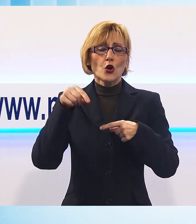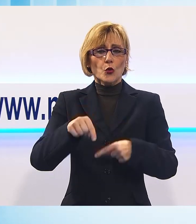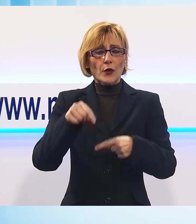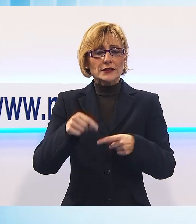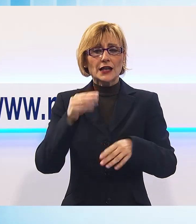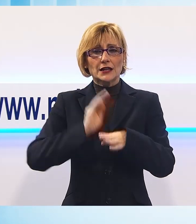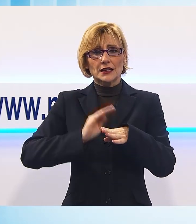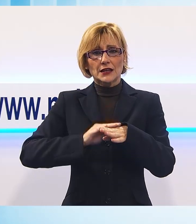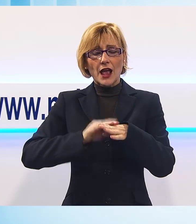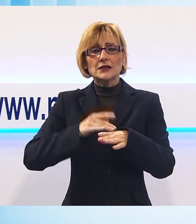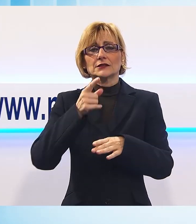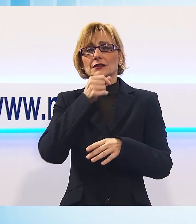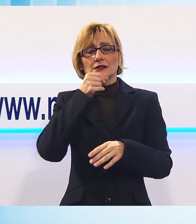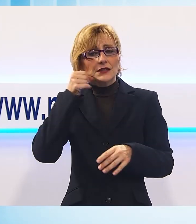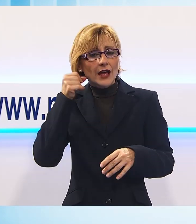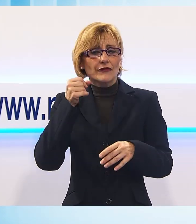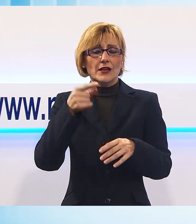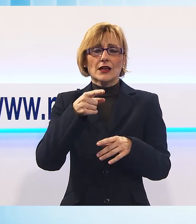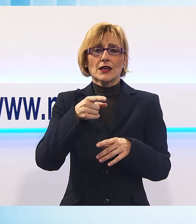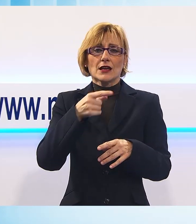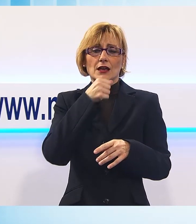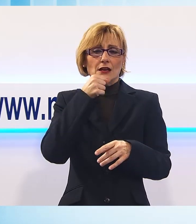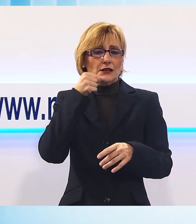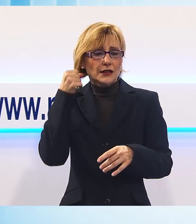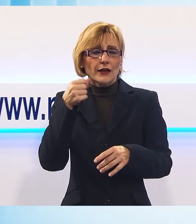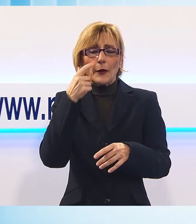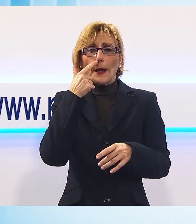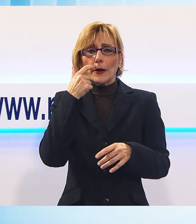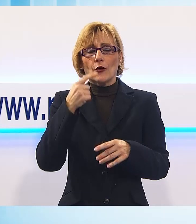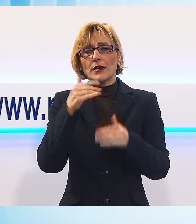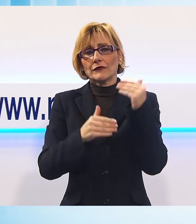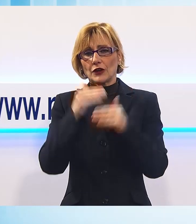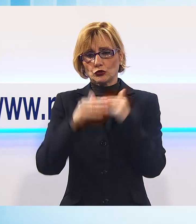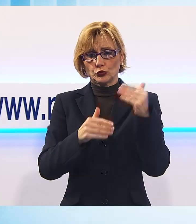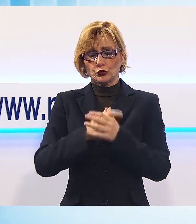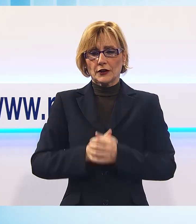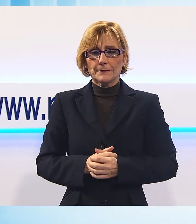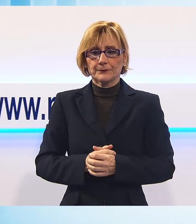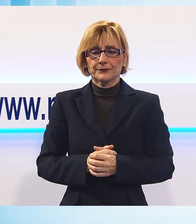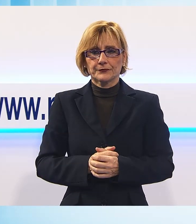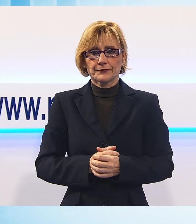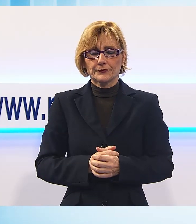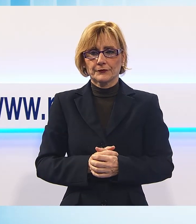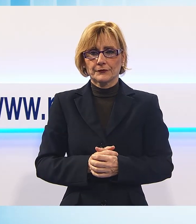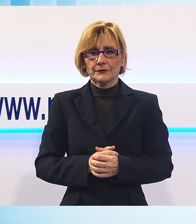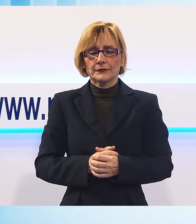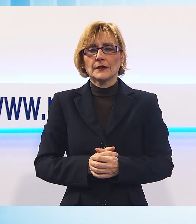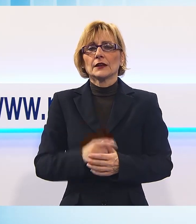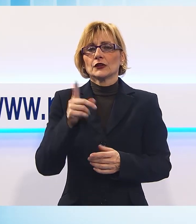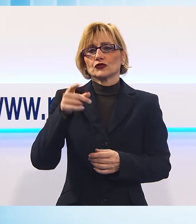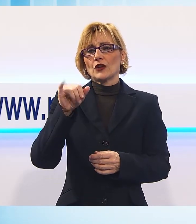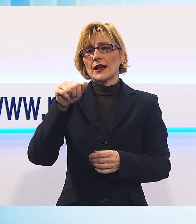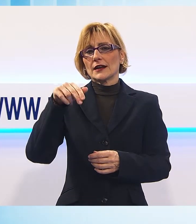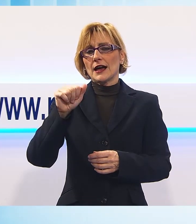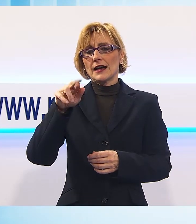relativa agli assi viari che più che assi viari concedete mi sembrano due di picche sull'infrastruttura. I primi provvedimenti annunciati da Giannarelli dopo l